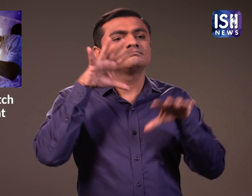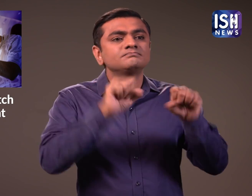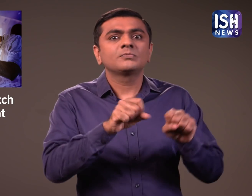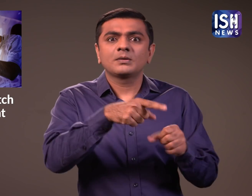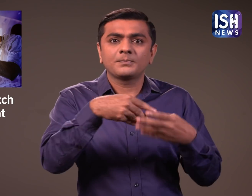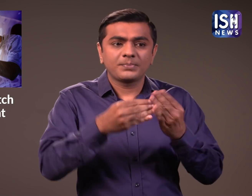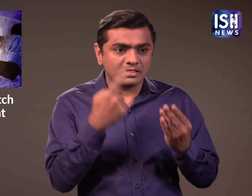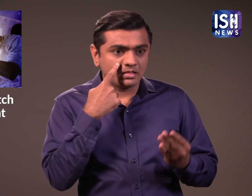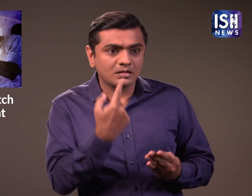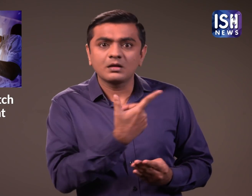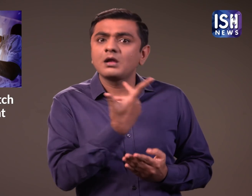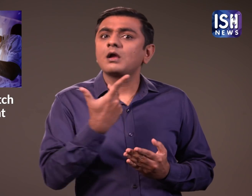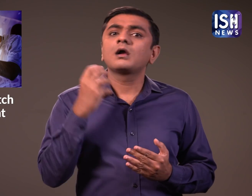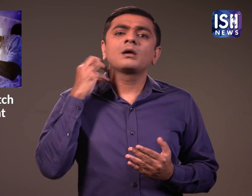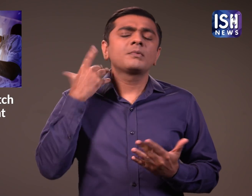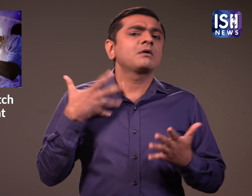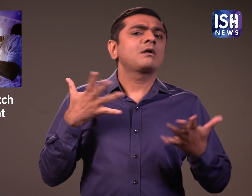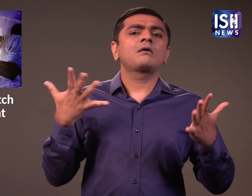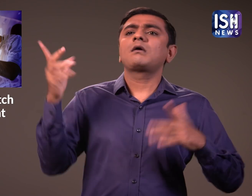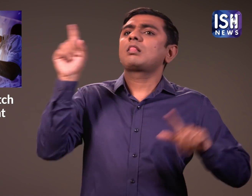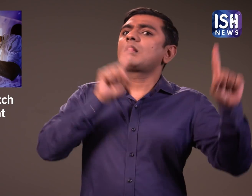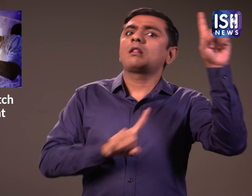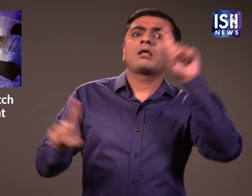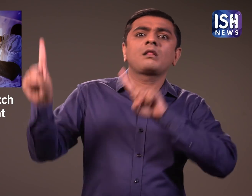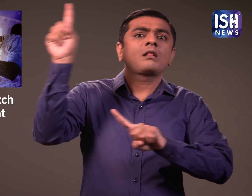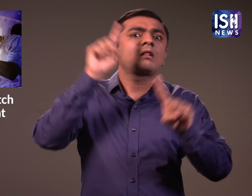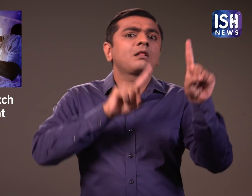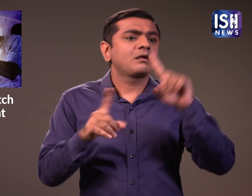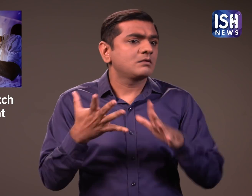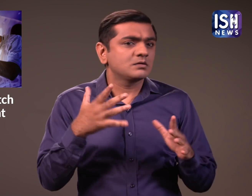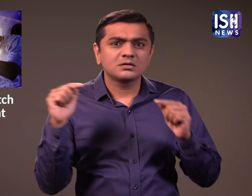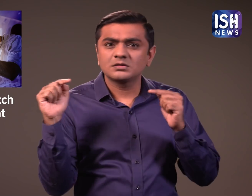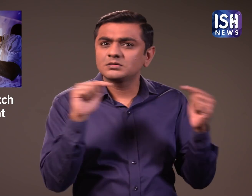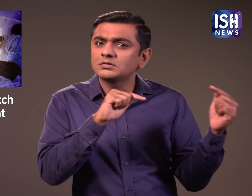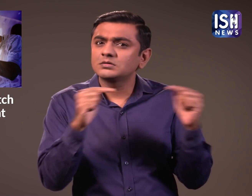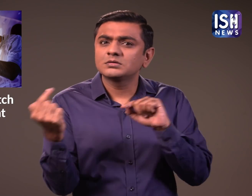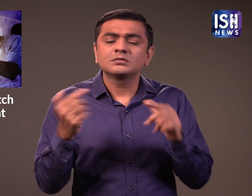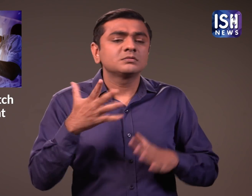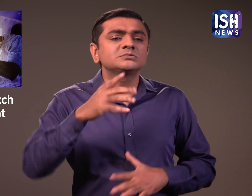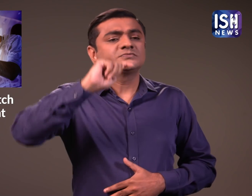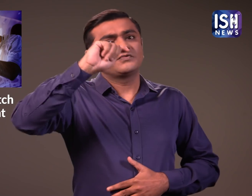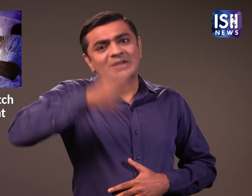क्योंकि पंड्या के पास उनके बिल नहीं थे और उन्होंने शुल्क देने से इनकार कर दिया